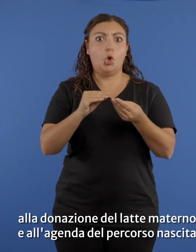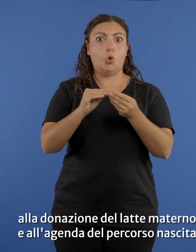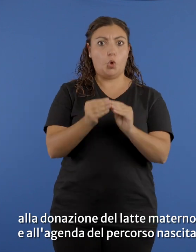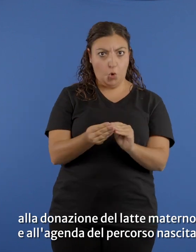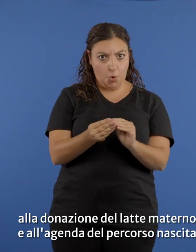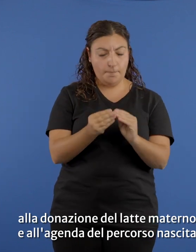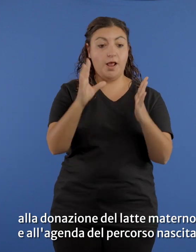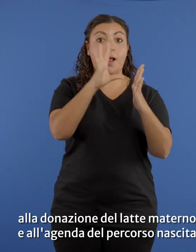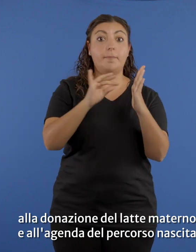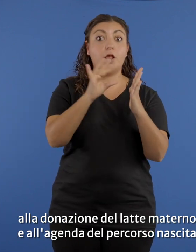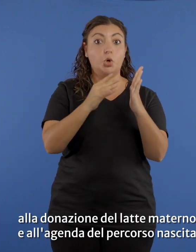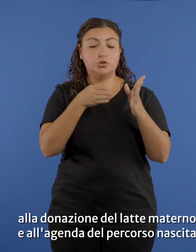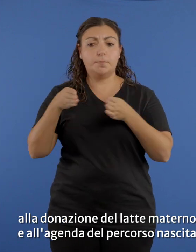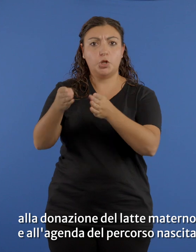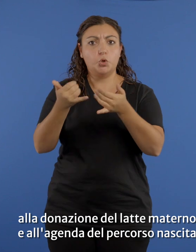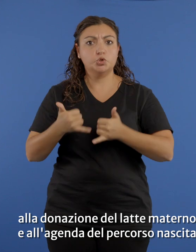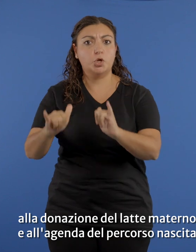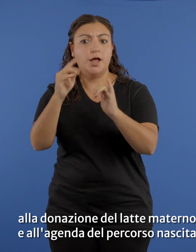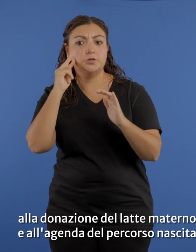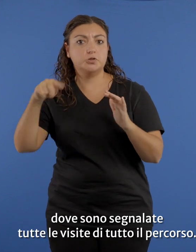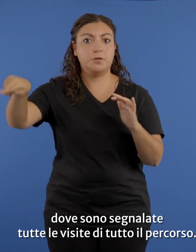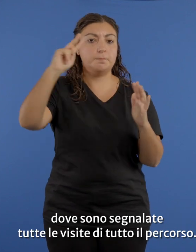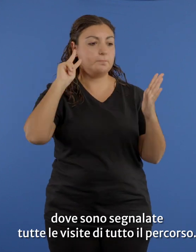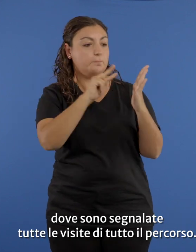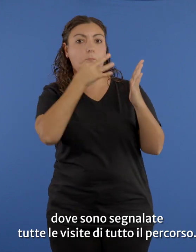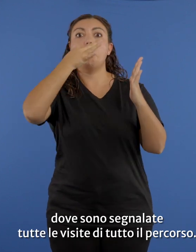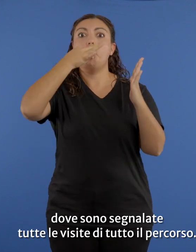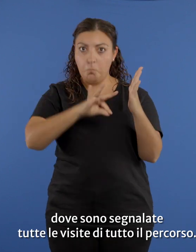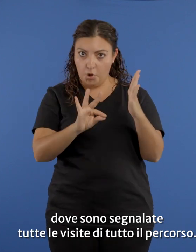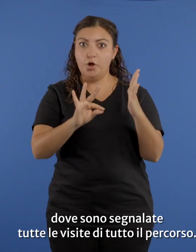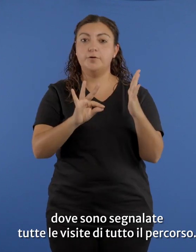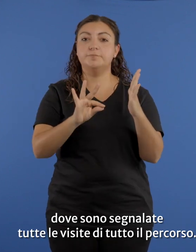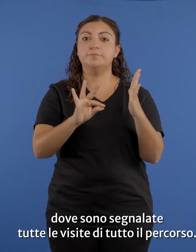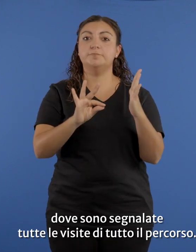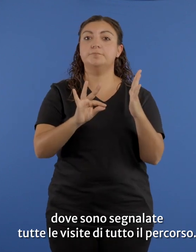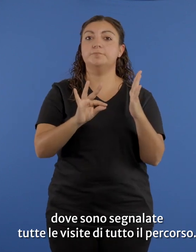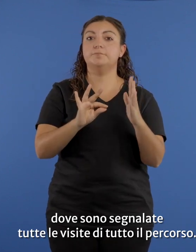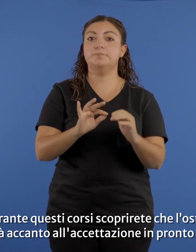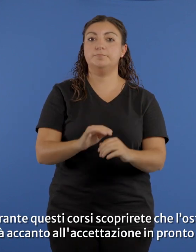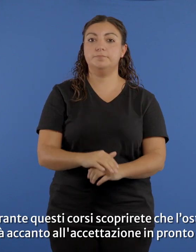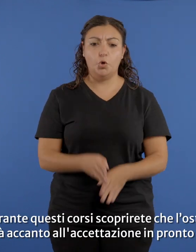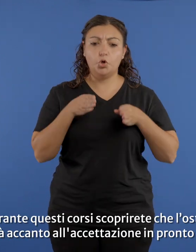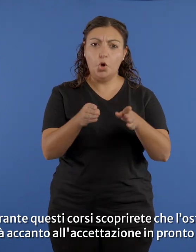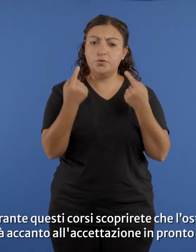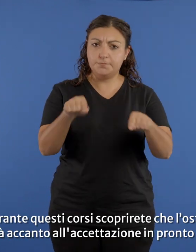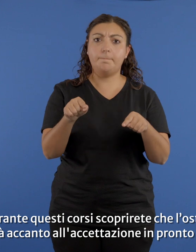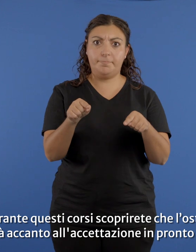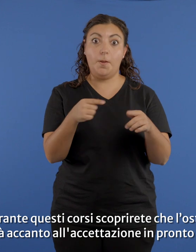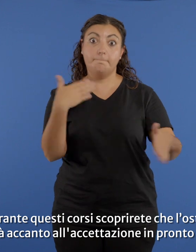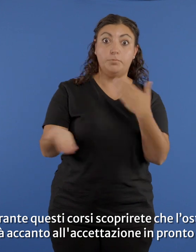latte materno e all'agenda del percorso nascita dove sono segnalate tutte le visite di tutto il percorso. Durante questi corsi scoprirete che l'ostetrica